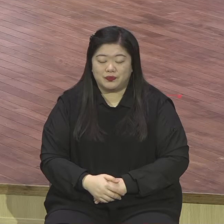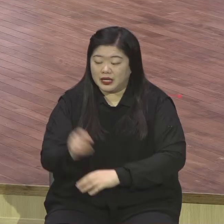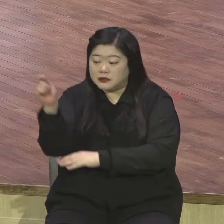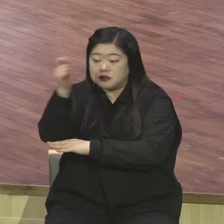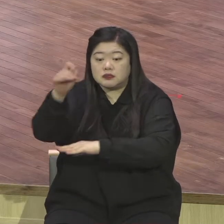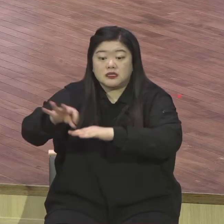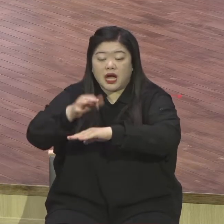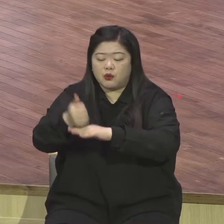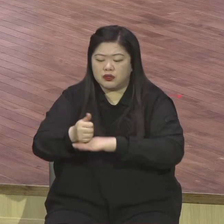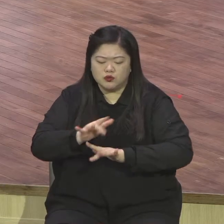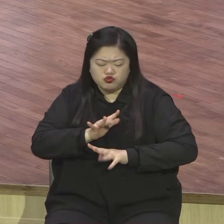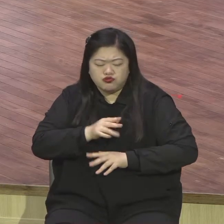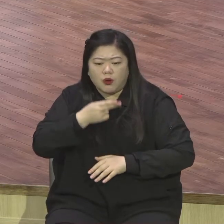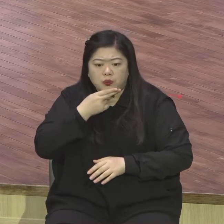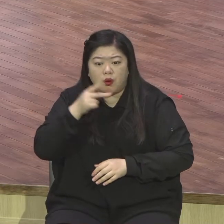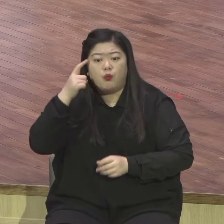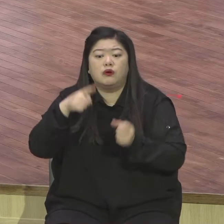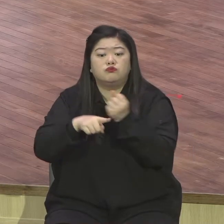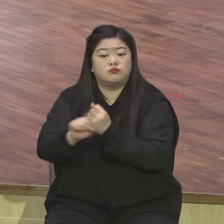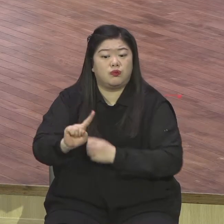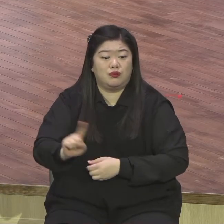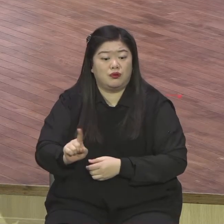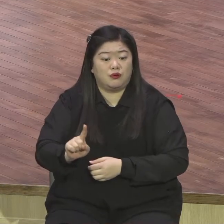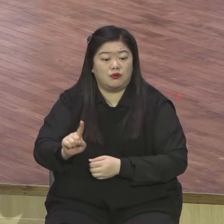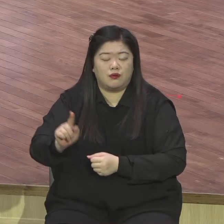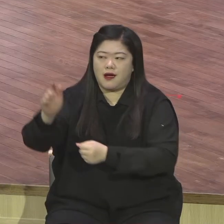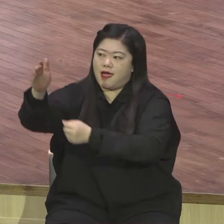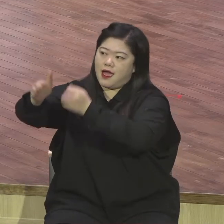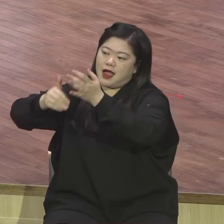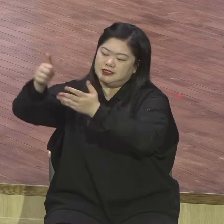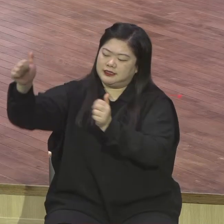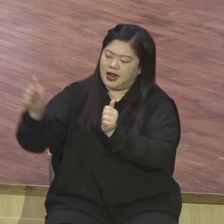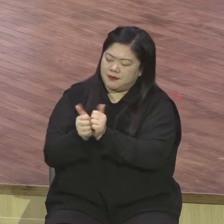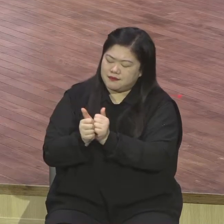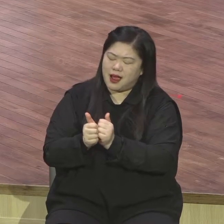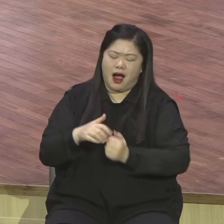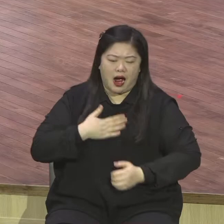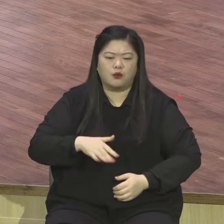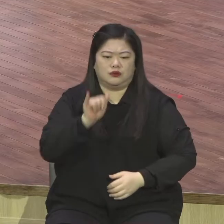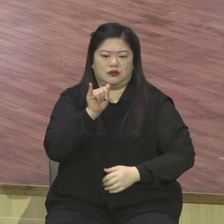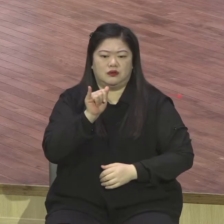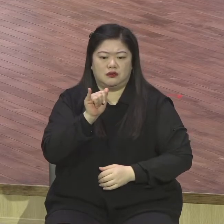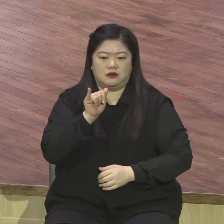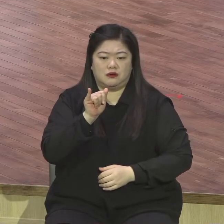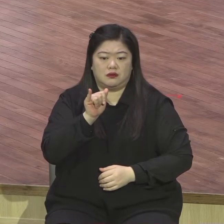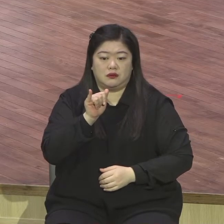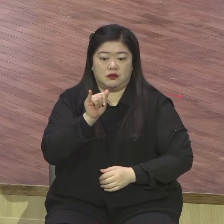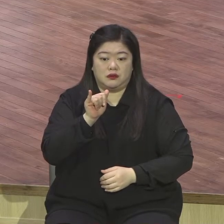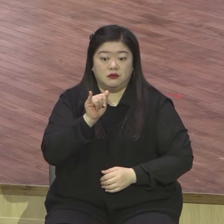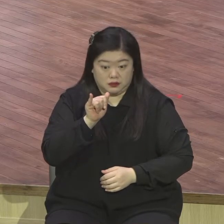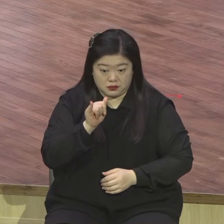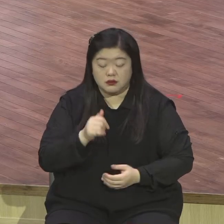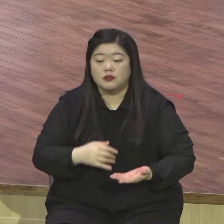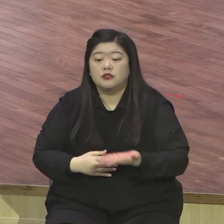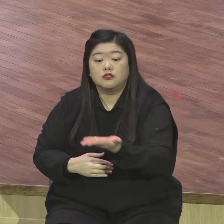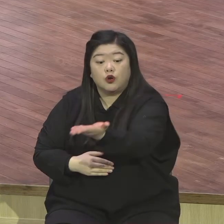하나님이 함께 계신다는 것입니다 우리가 누굽니까 하나님의 찬이에요 그래서 하나편하고 예배하는 겁니다